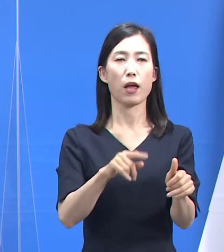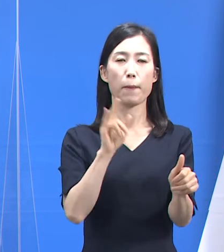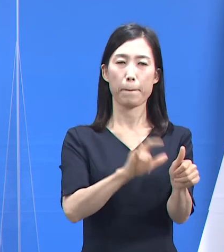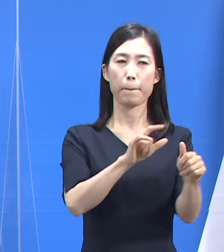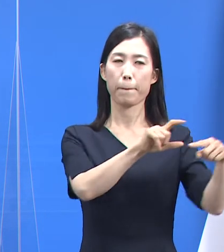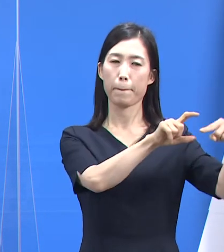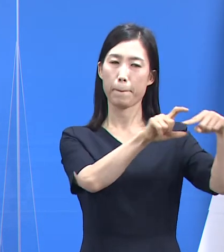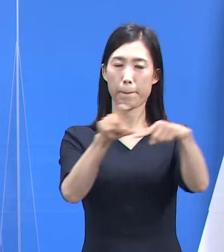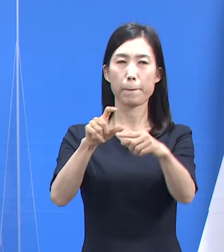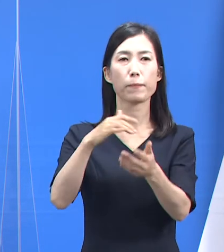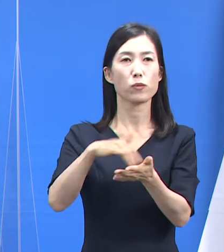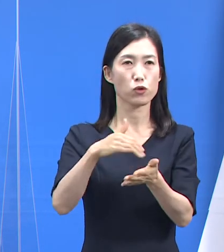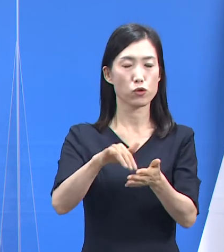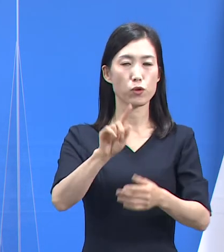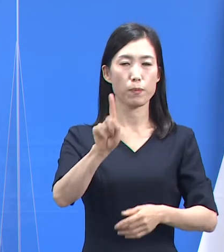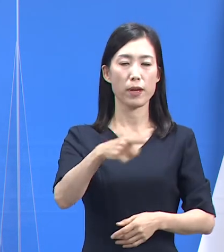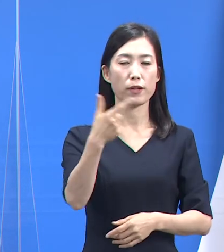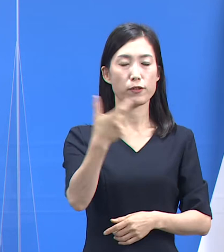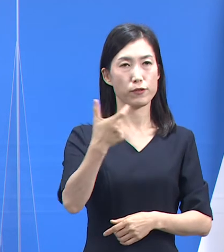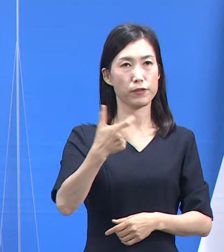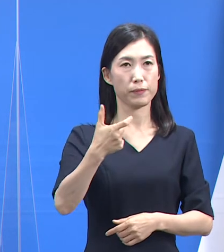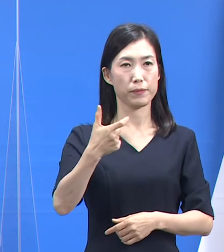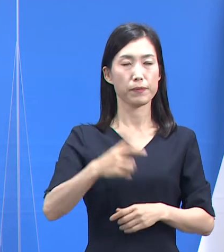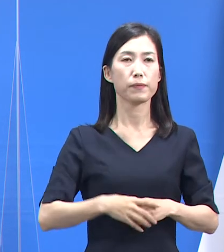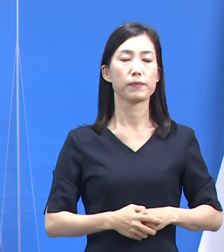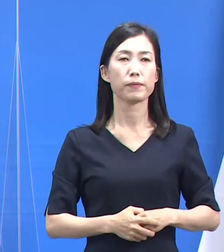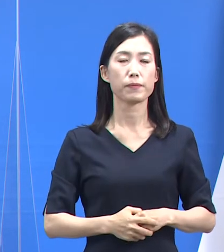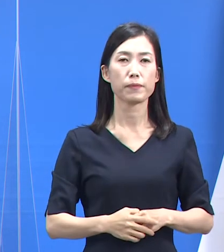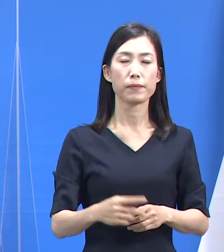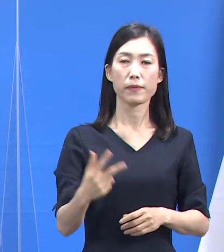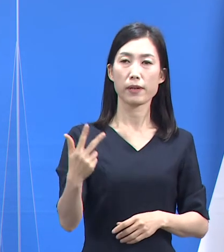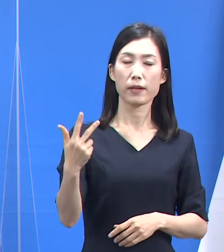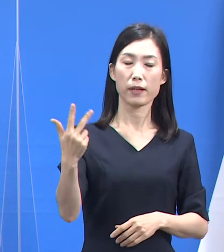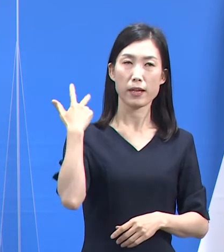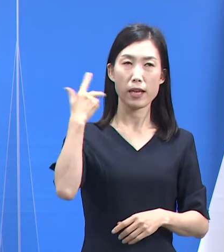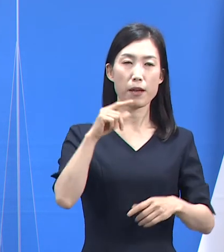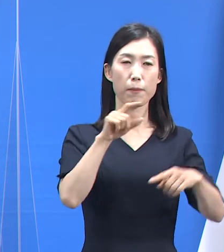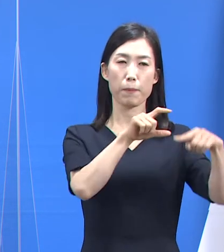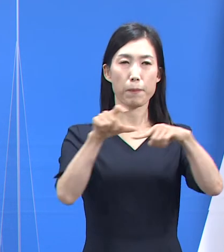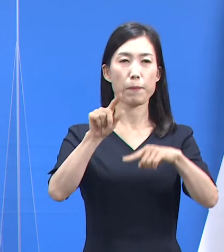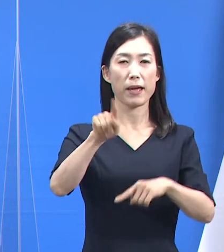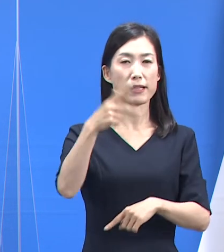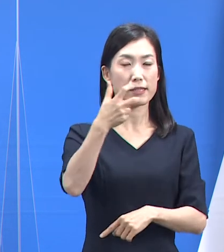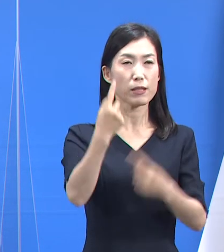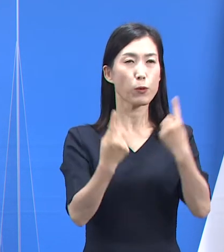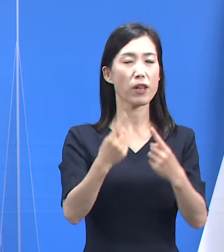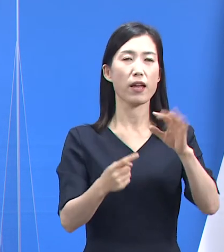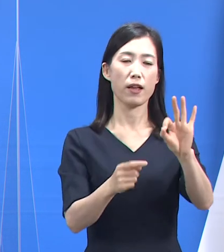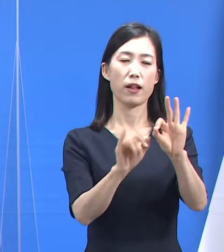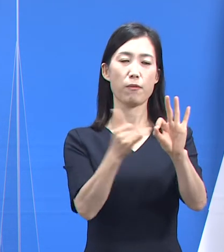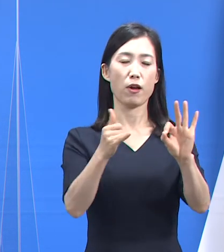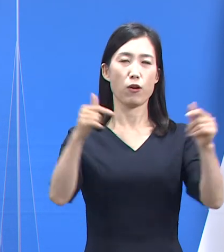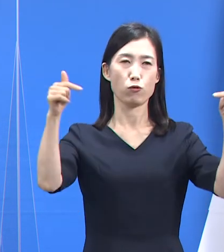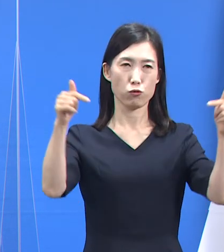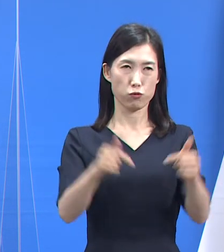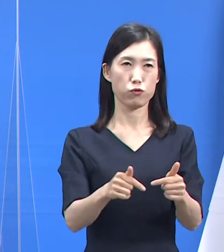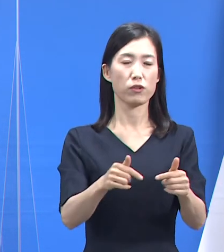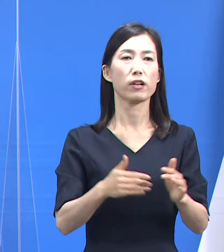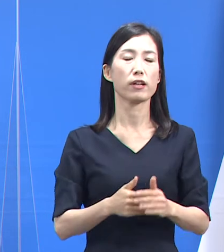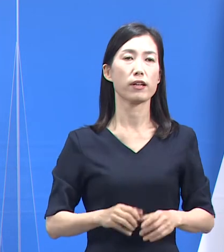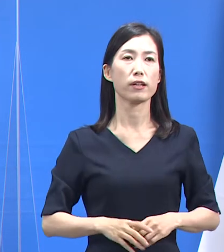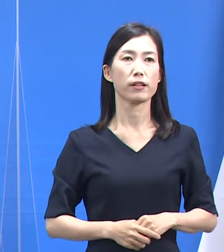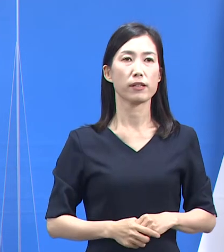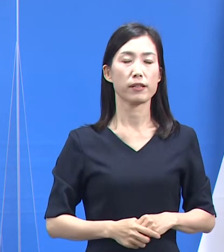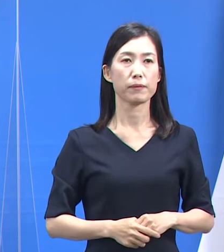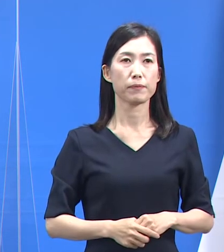일평균 확진자는 160명입니다. 전주 170명 대비 10명 약 5.9% 감소했습니다.